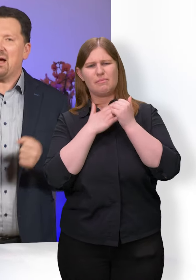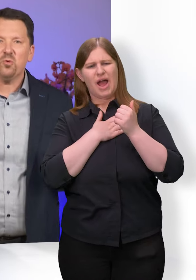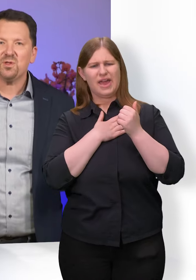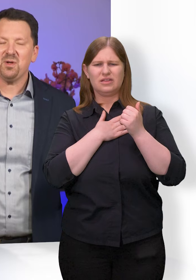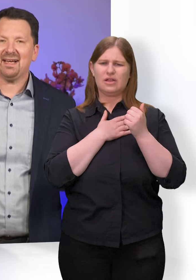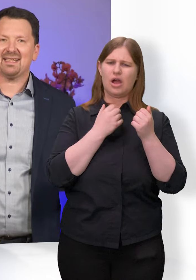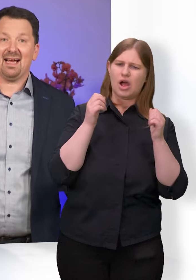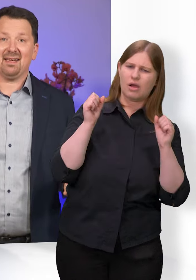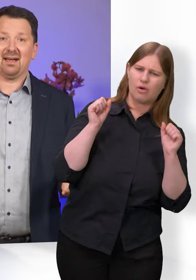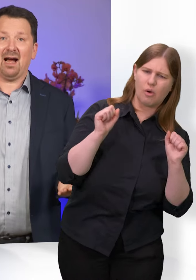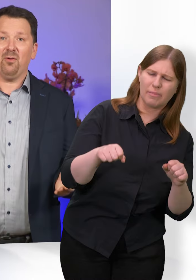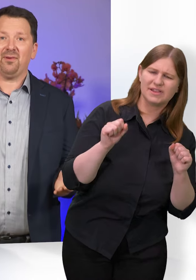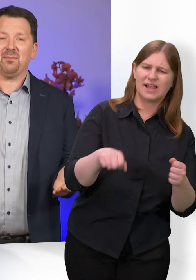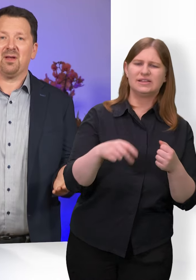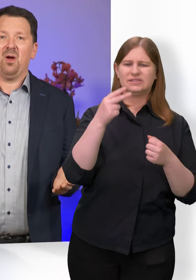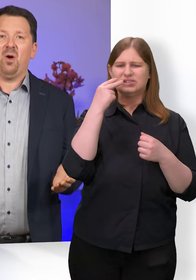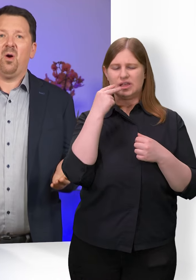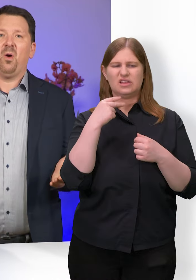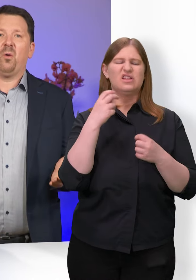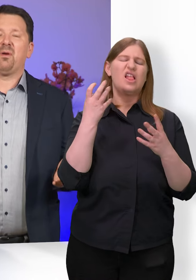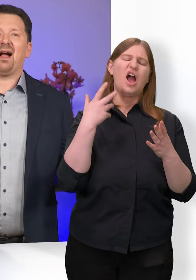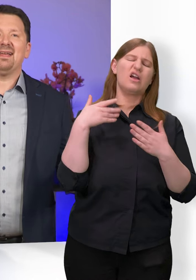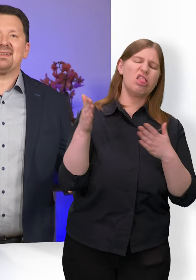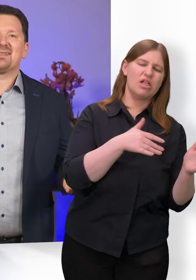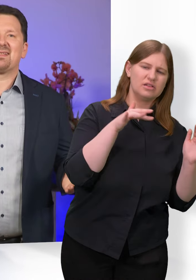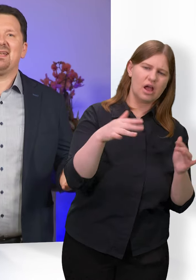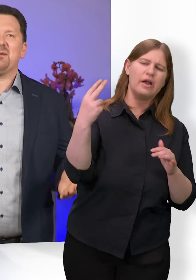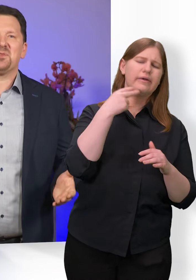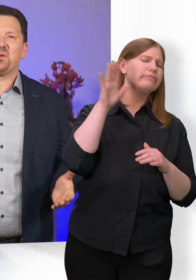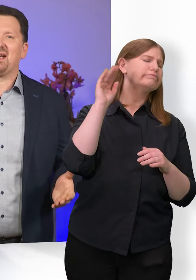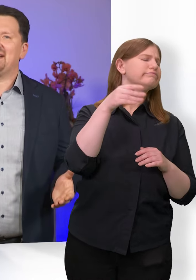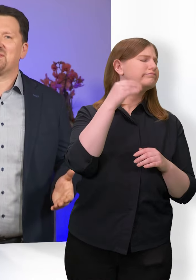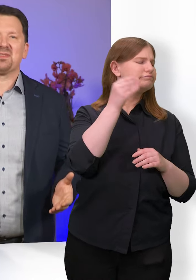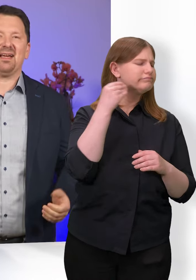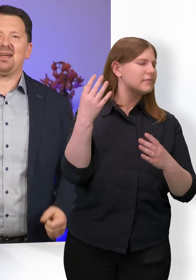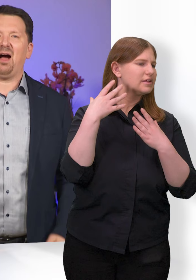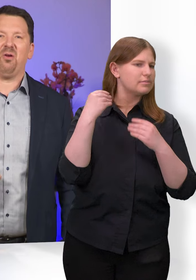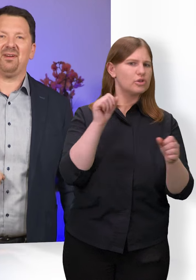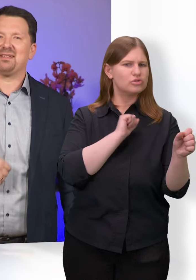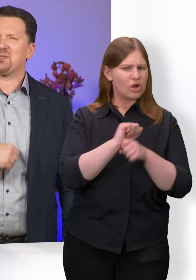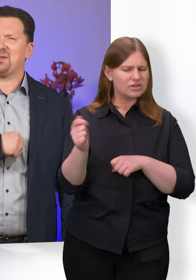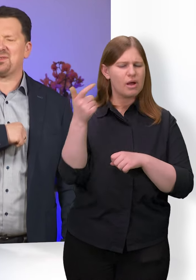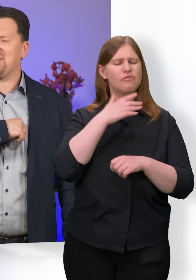der Unzulänglichkeiten in Kauf nimmt und bereit ist, Lebensbegleiter zu sein, auch wenn das bis zur